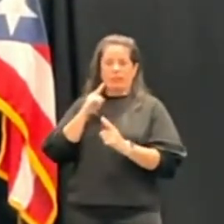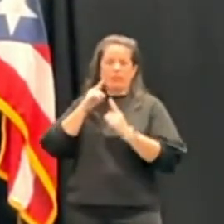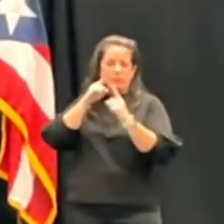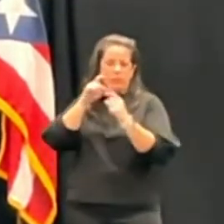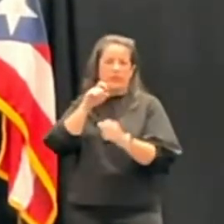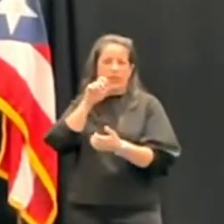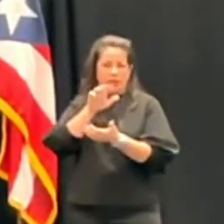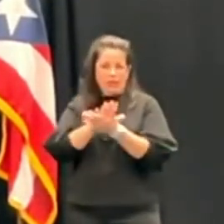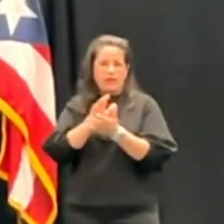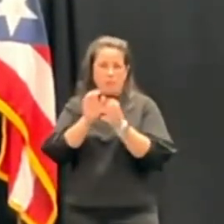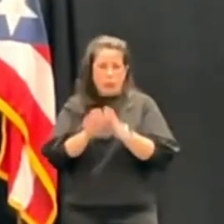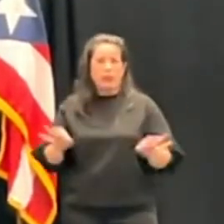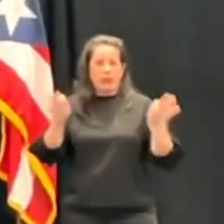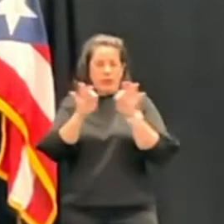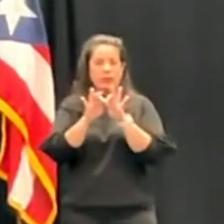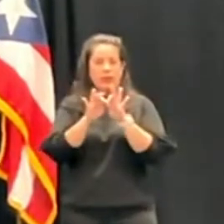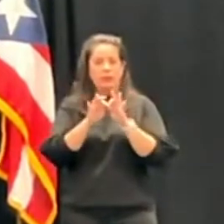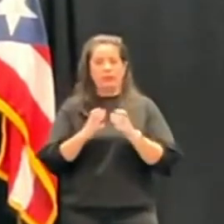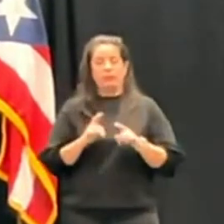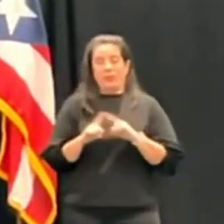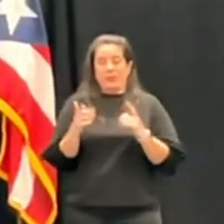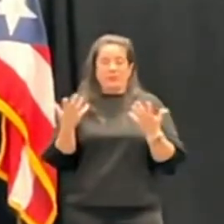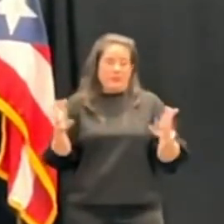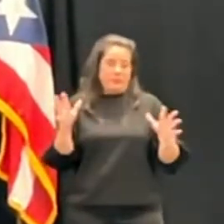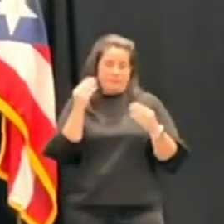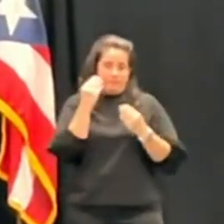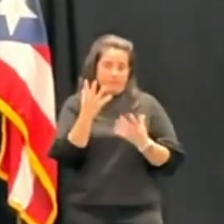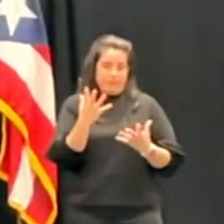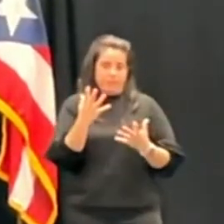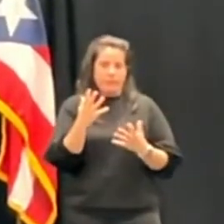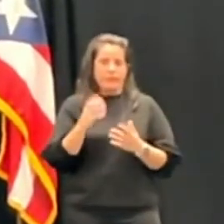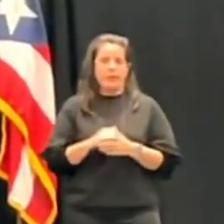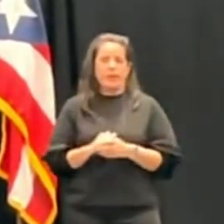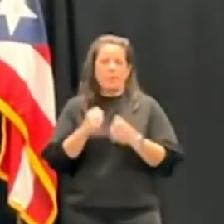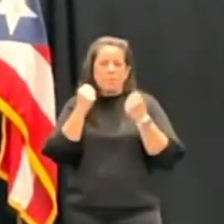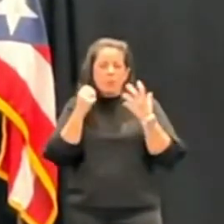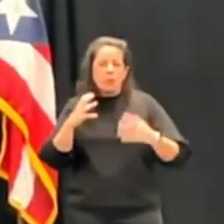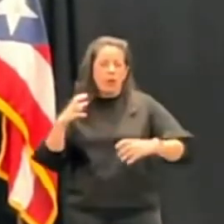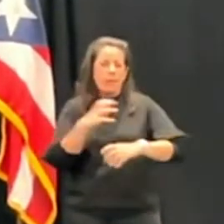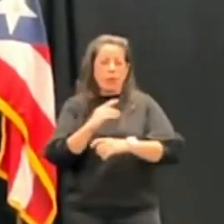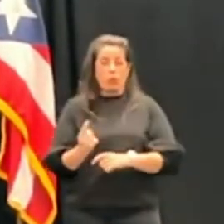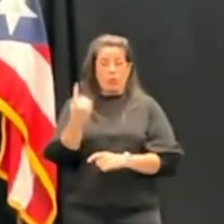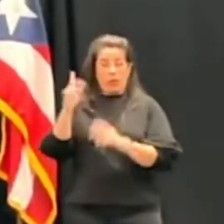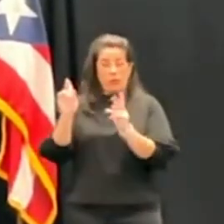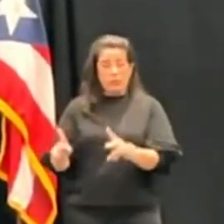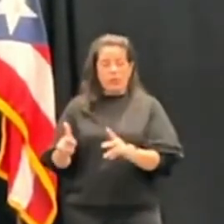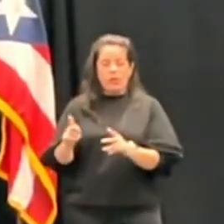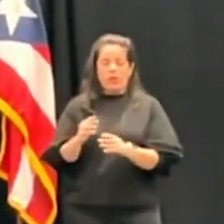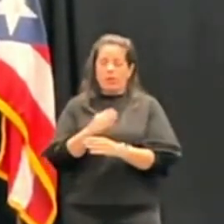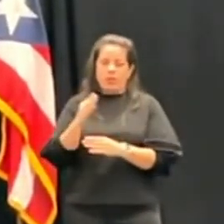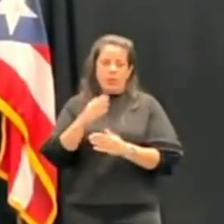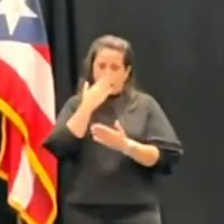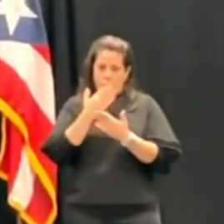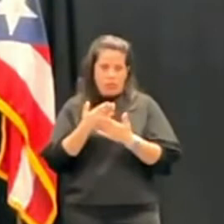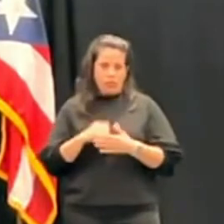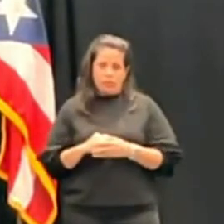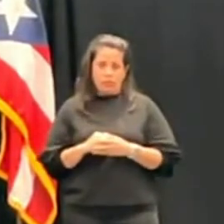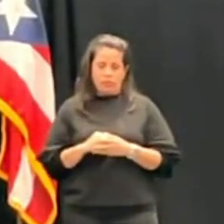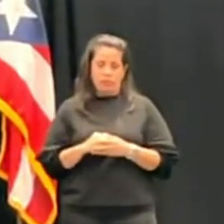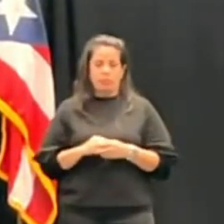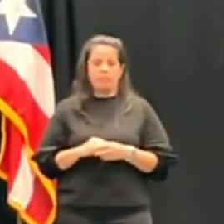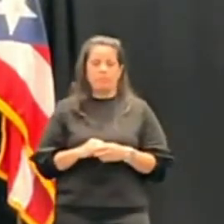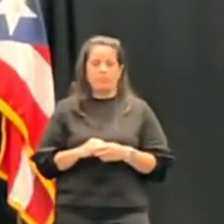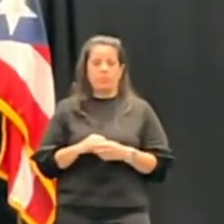y, pero, como le digo, concentrar demasiado poder en una sola persona nunca es bueno. Esa es mi